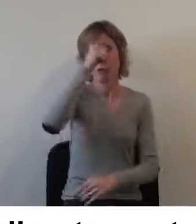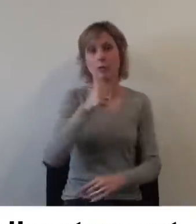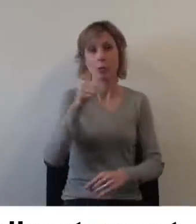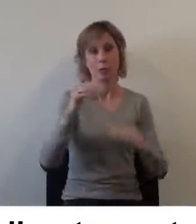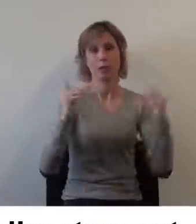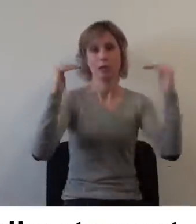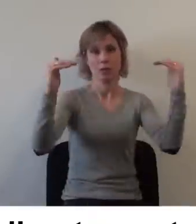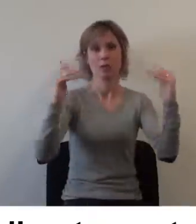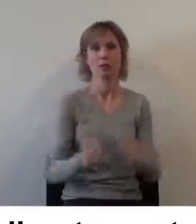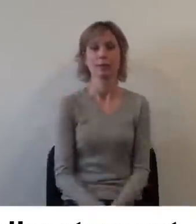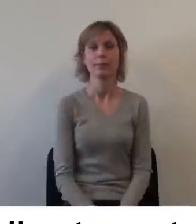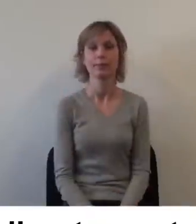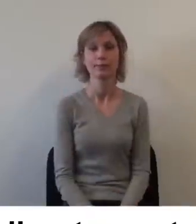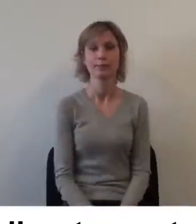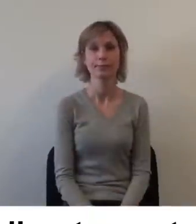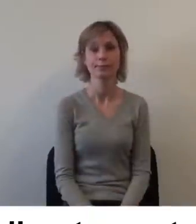du musée de Bretagne.